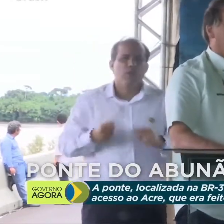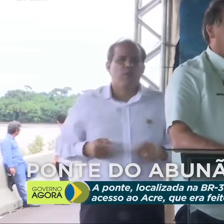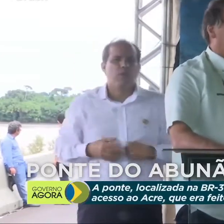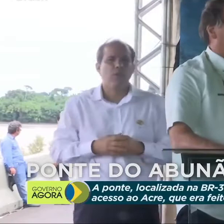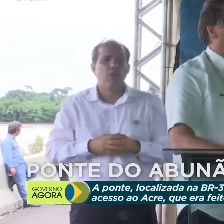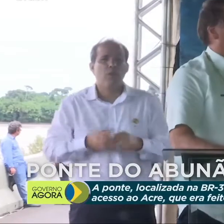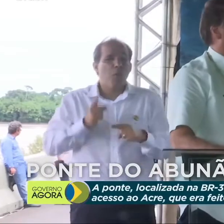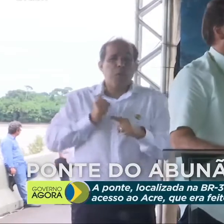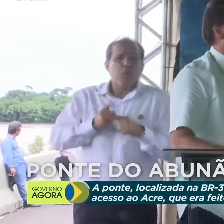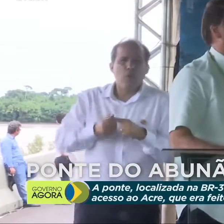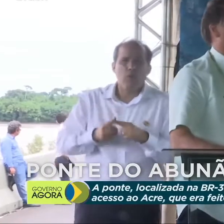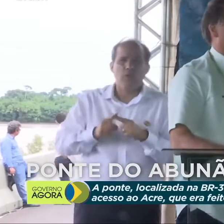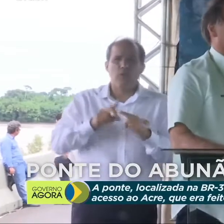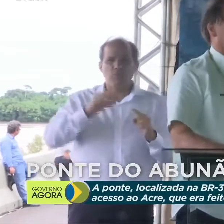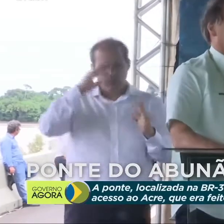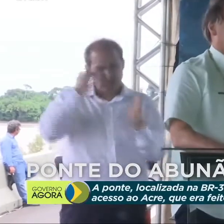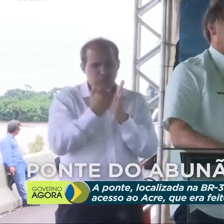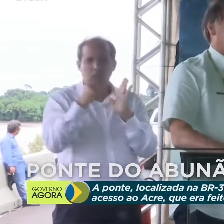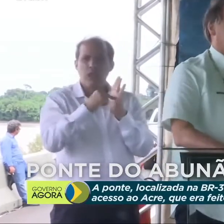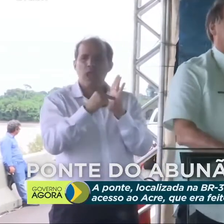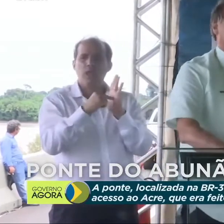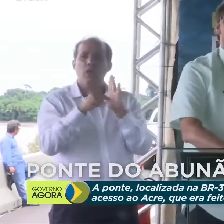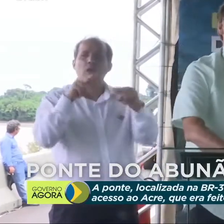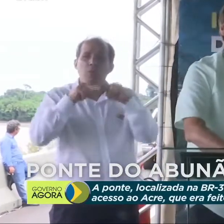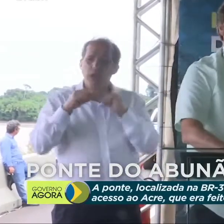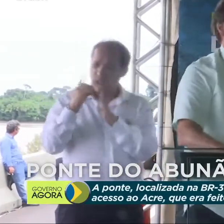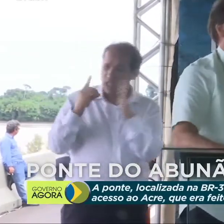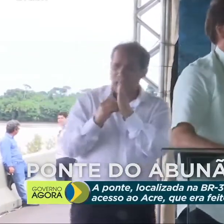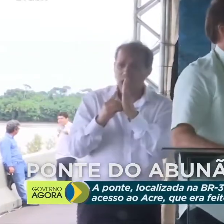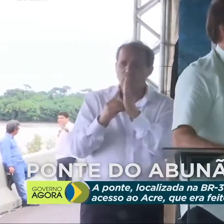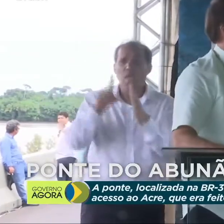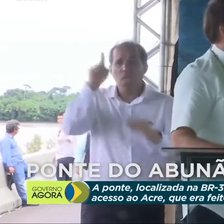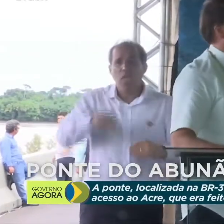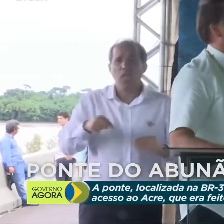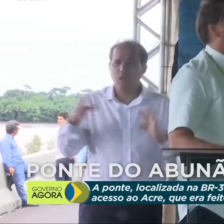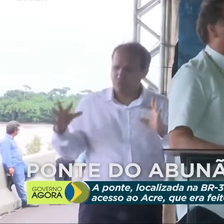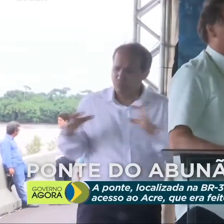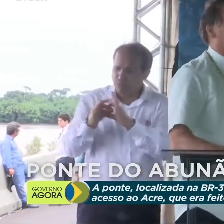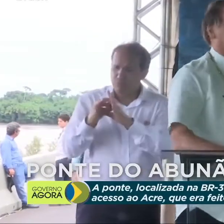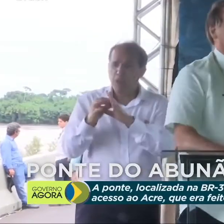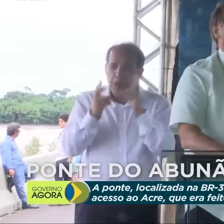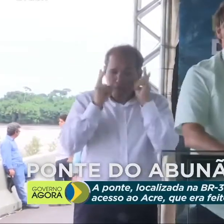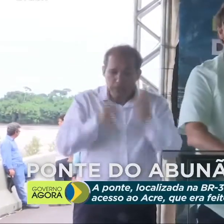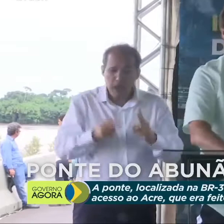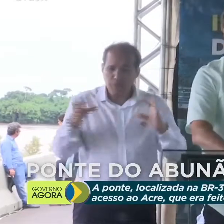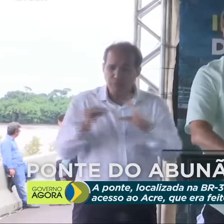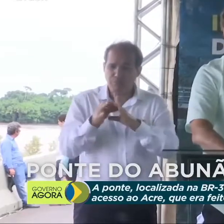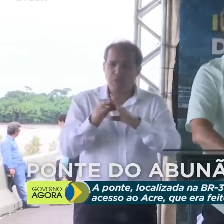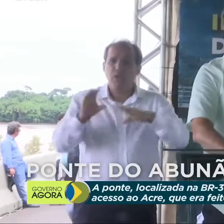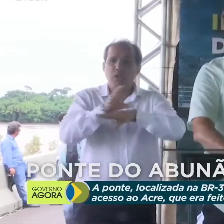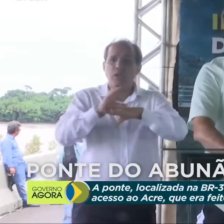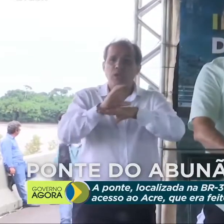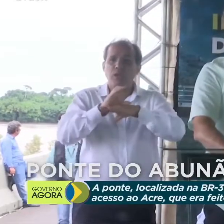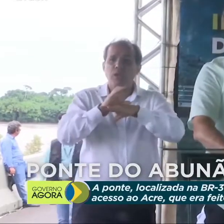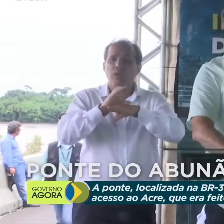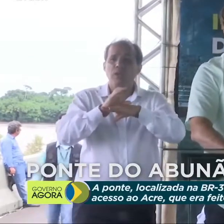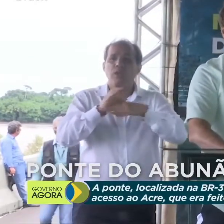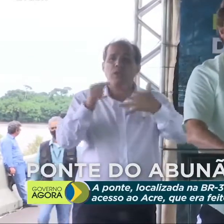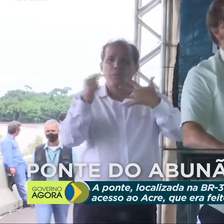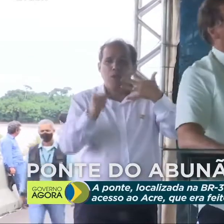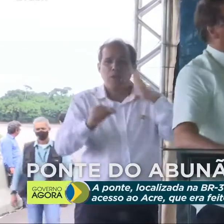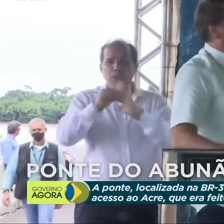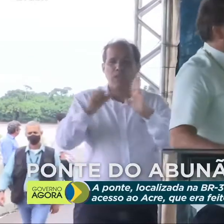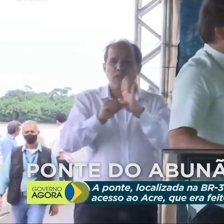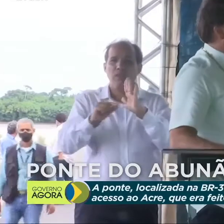Por que todos cumprirão? Porque esse decreto nada mais é do que a cópia dos incisos do artigo 5º da